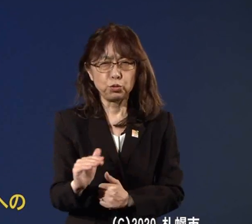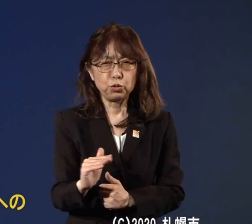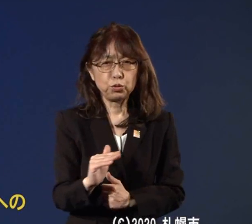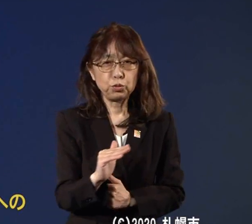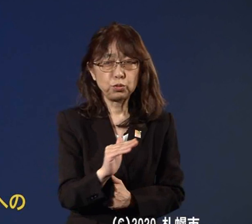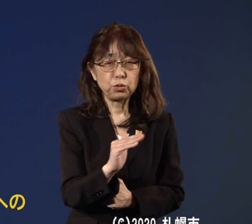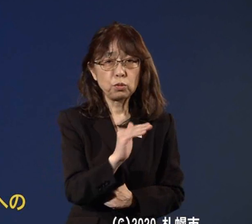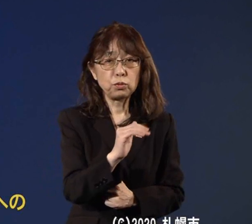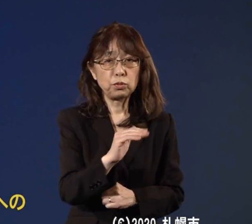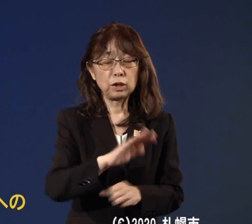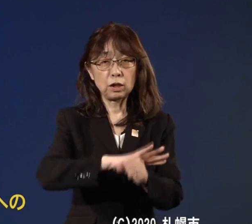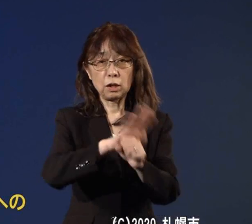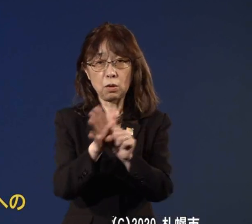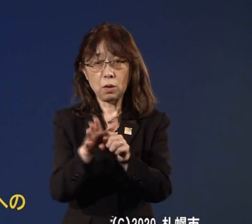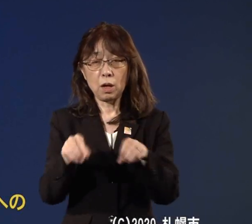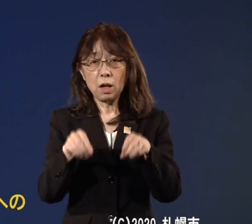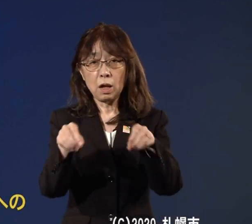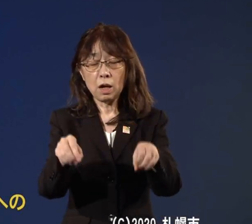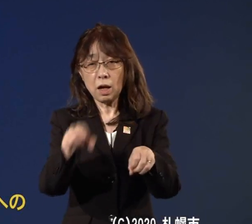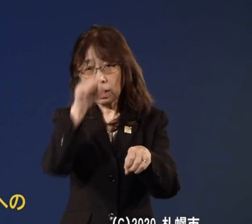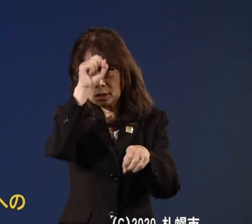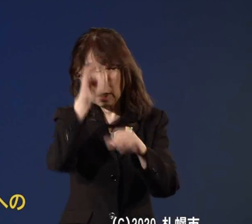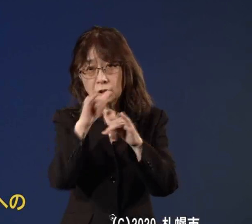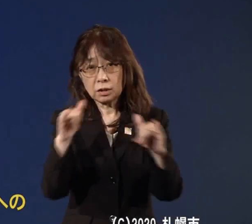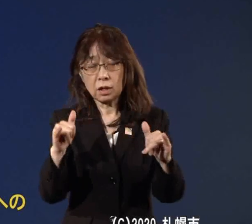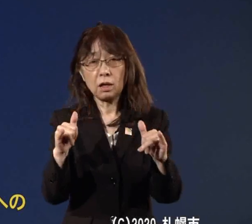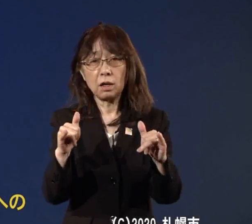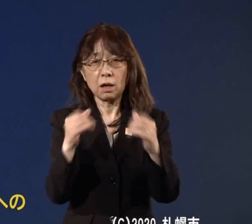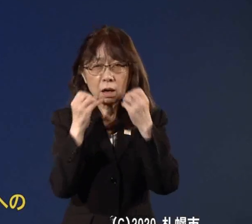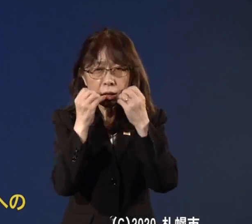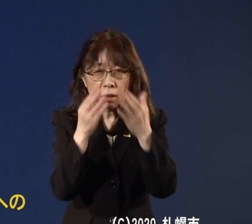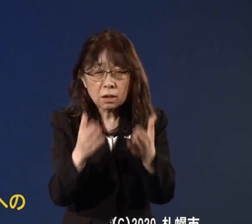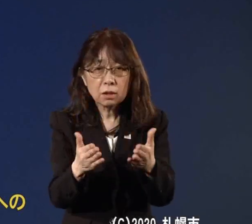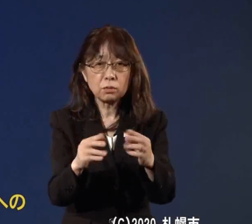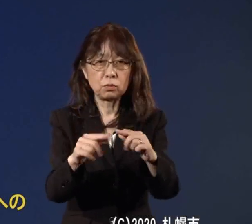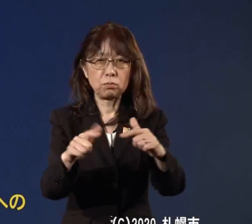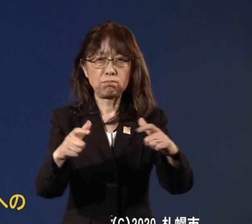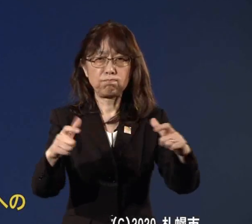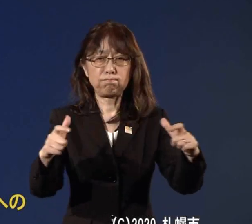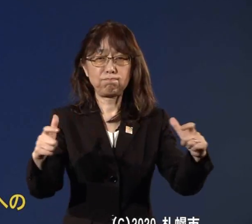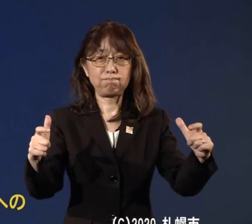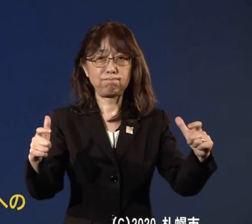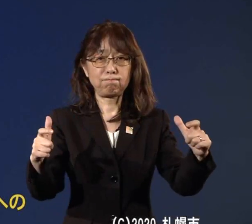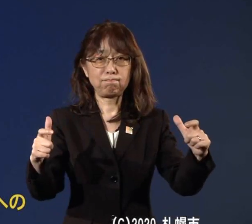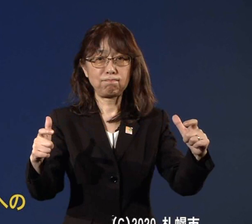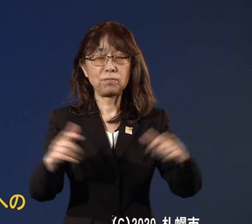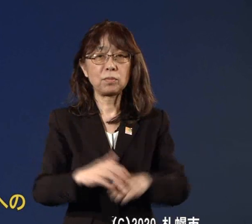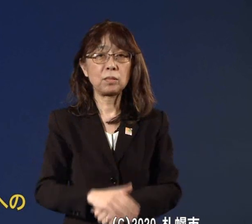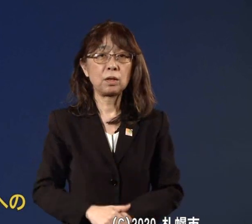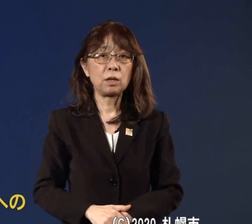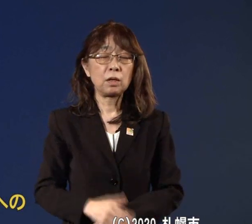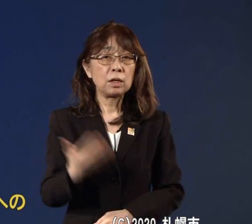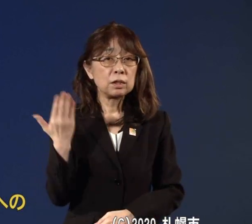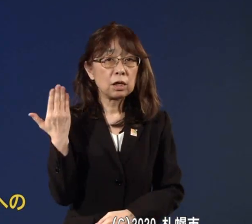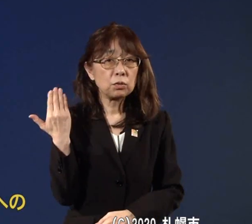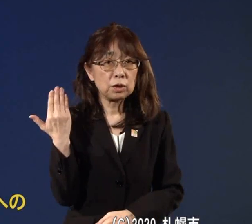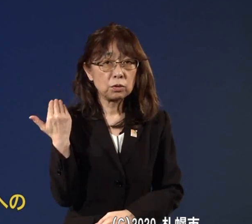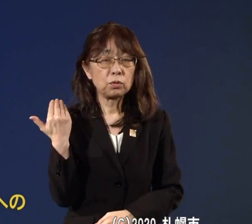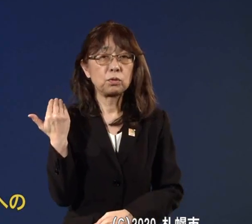新たな感染者が増えている状況にございます昨日の時点